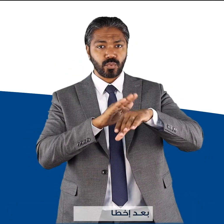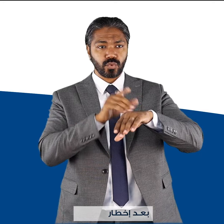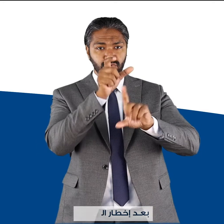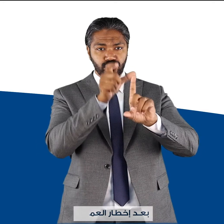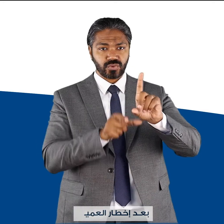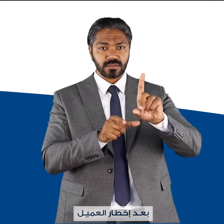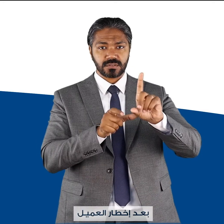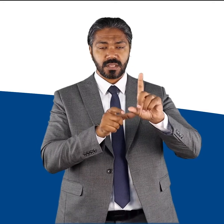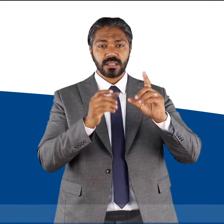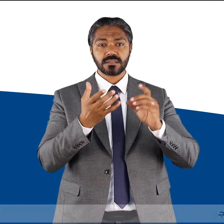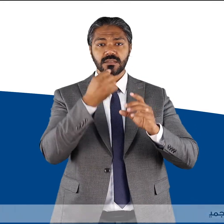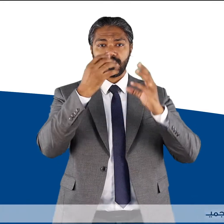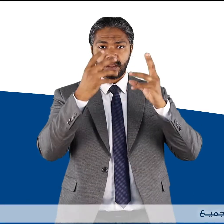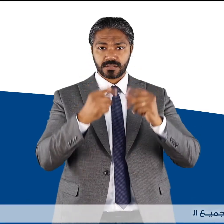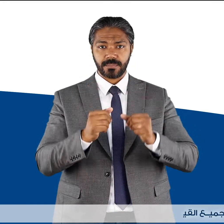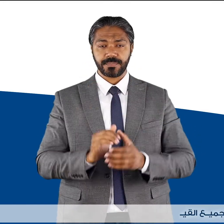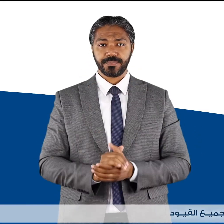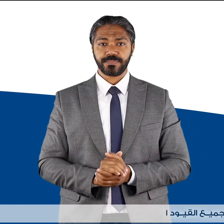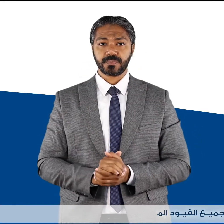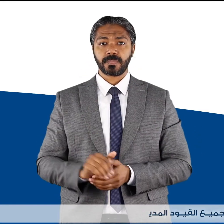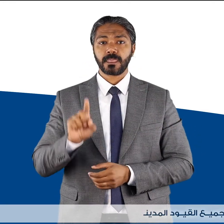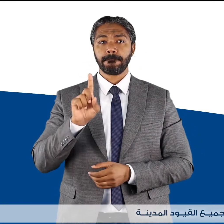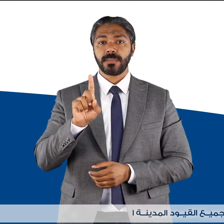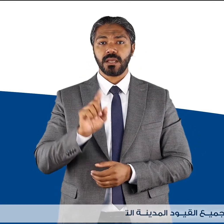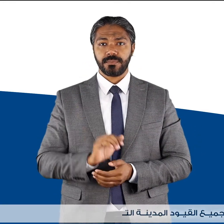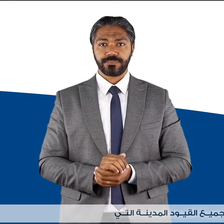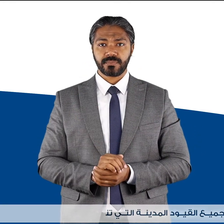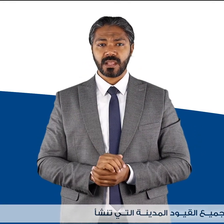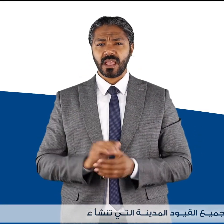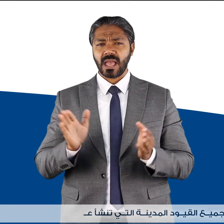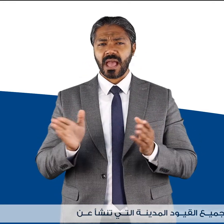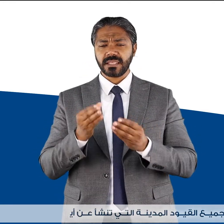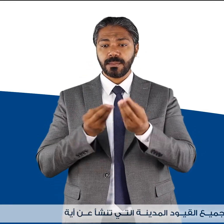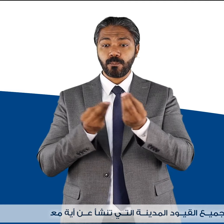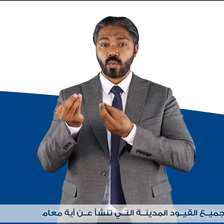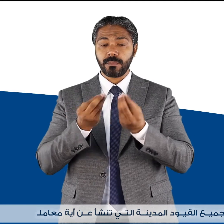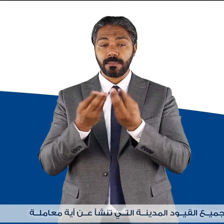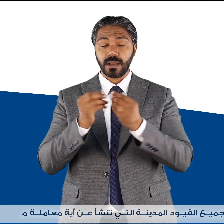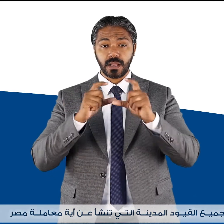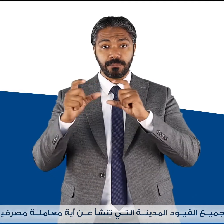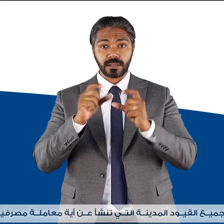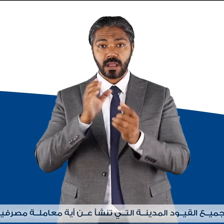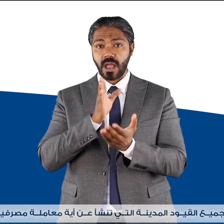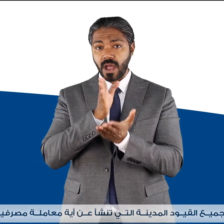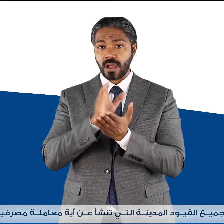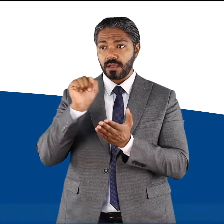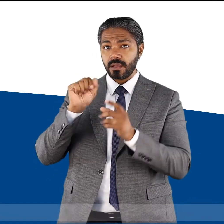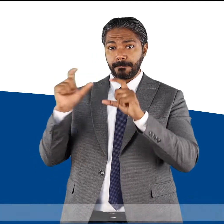العميل باء، جميع القيود المدينة التي تنشأ عن أي معاملة مصرفية يحق